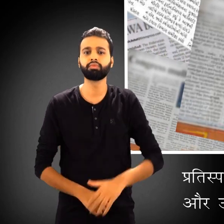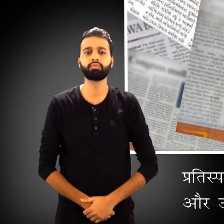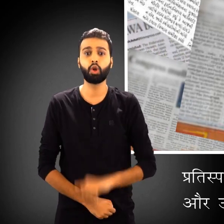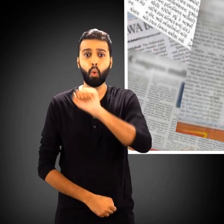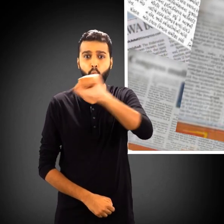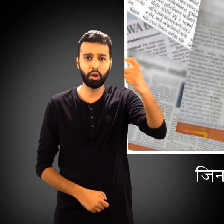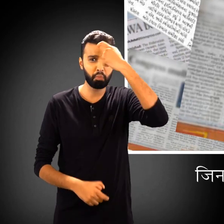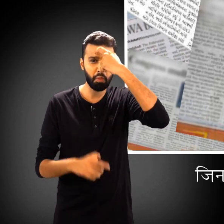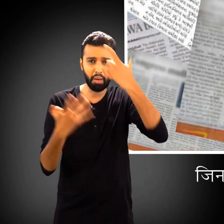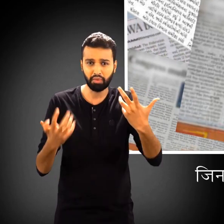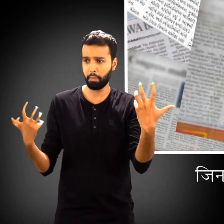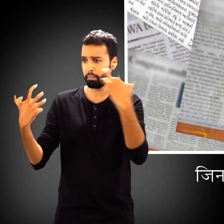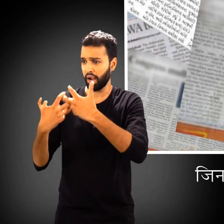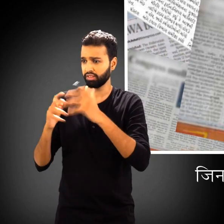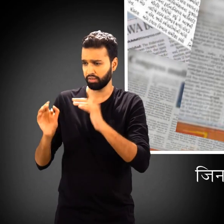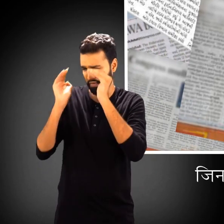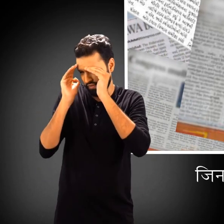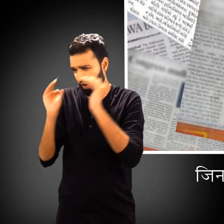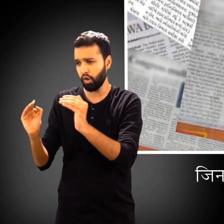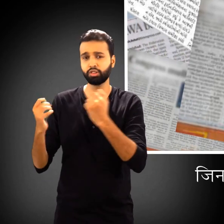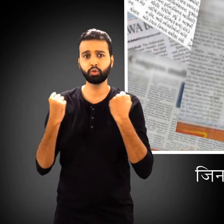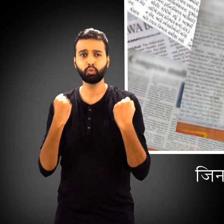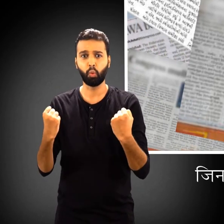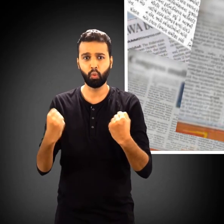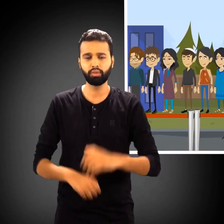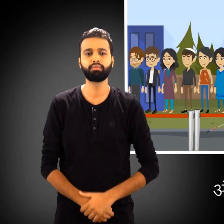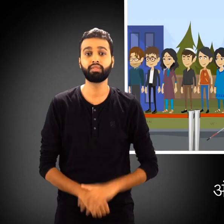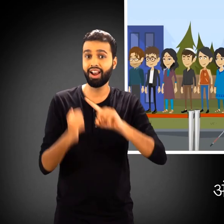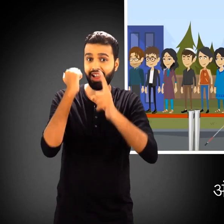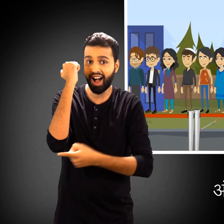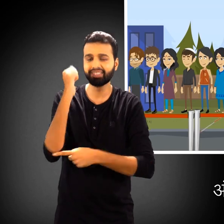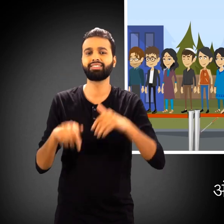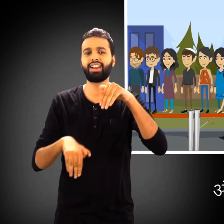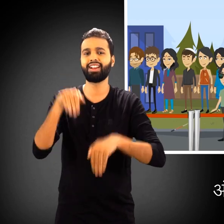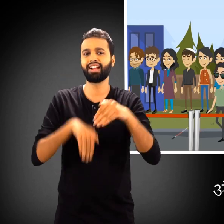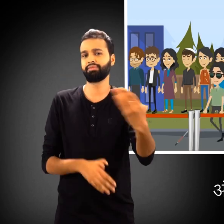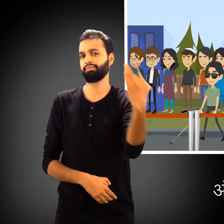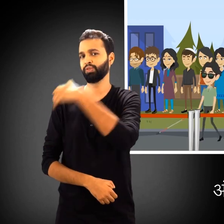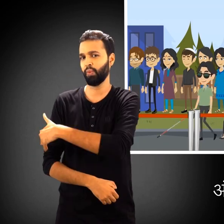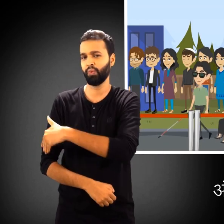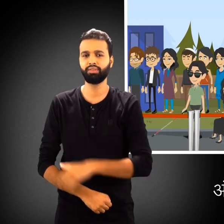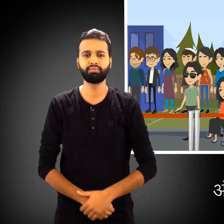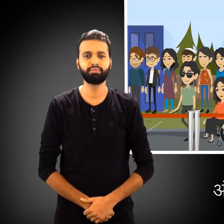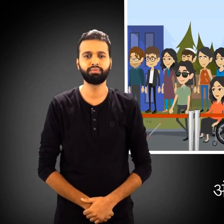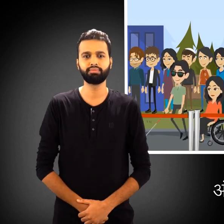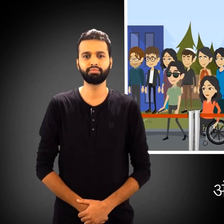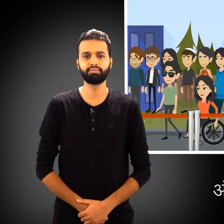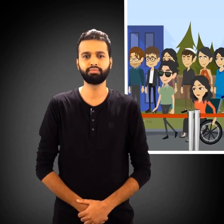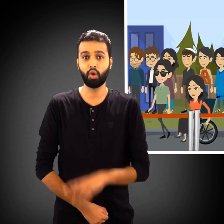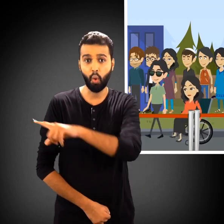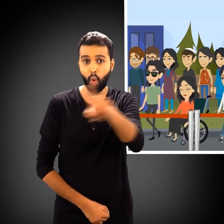अध्ययन करें जिन मुद्दों से आपको लगाव है उन्हें ध्यान में रखें और अपना वोट अवश्य डालें